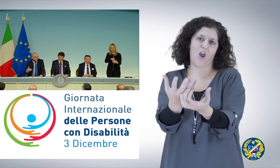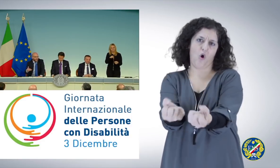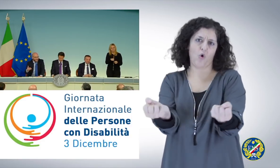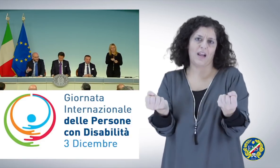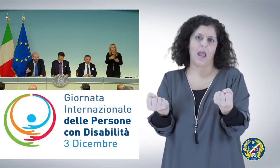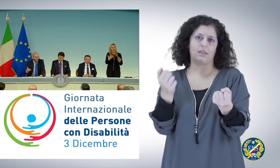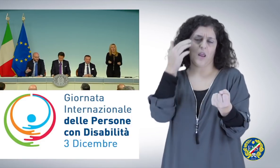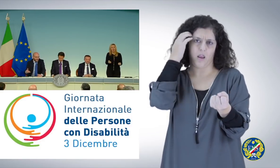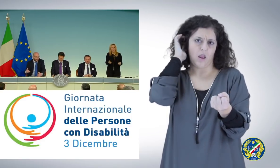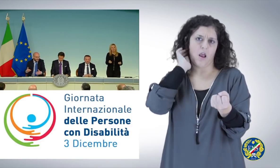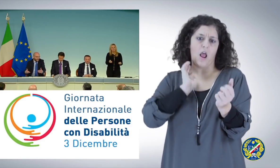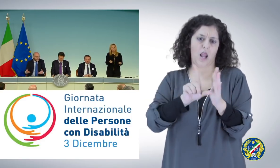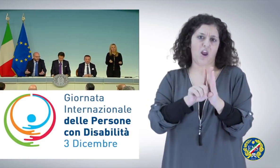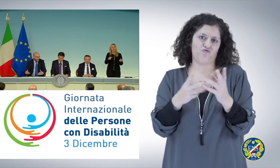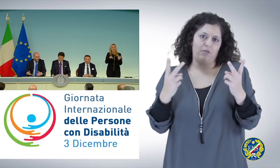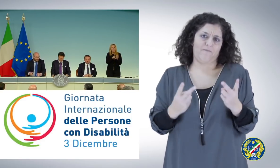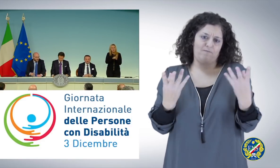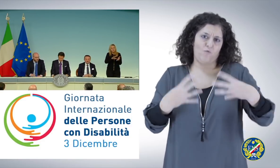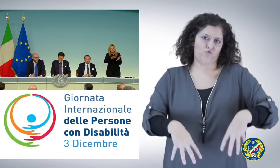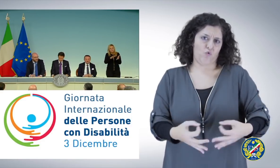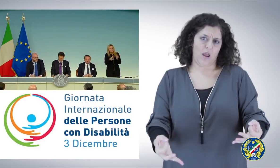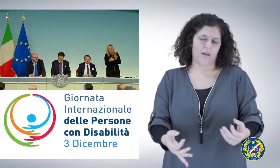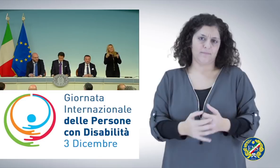concretizzate con delle leggi che siano appunto effettive.